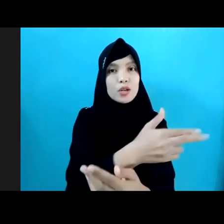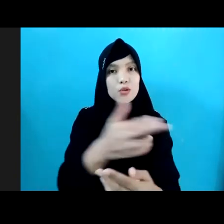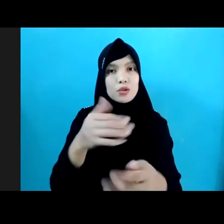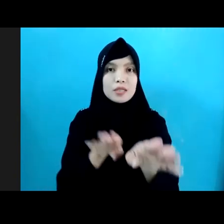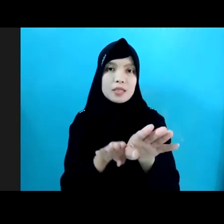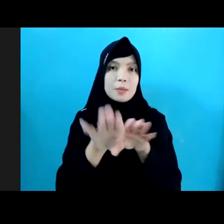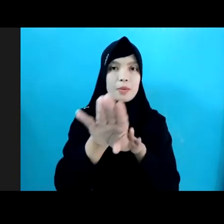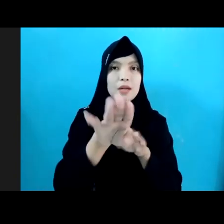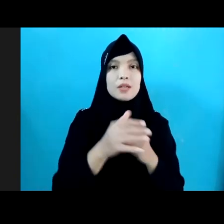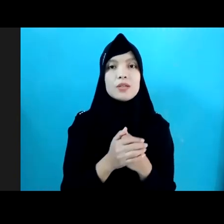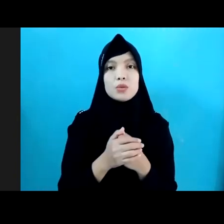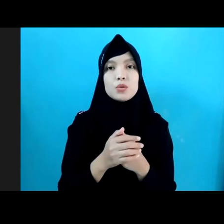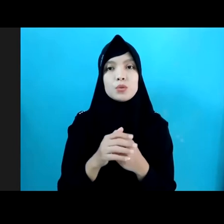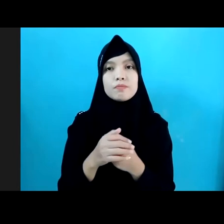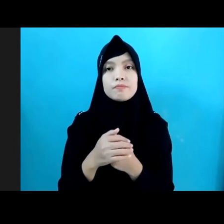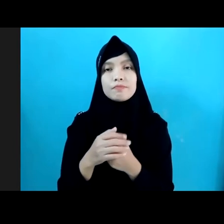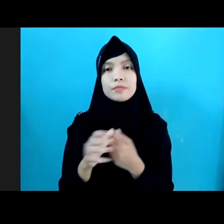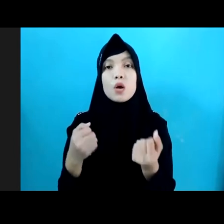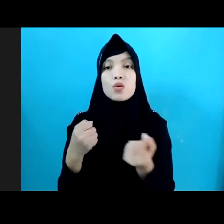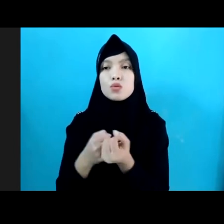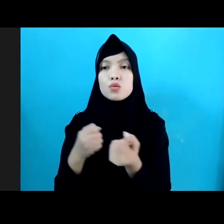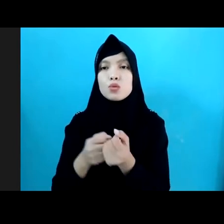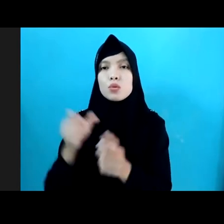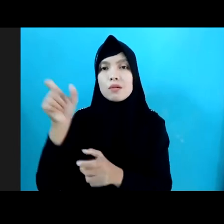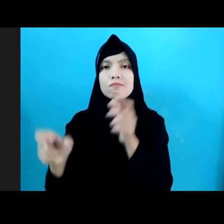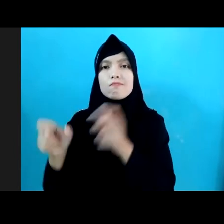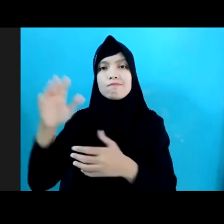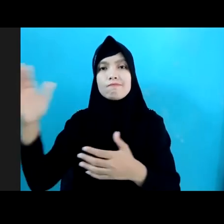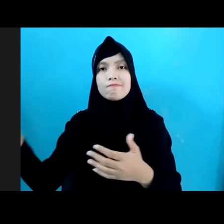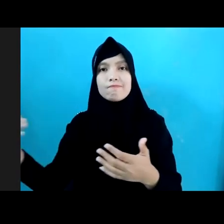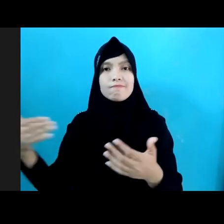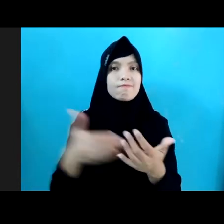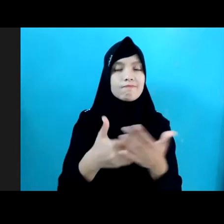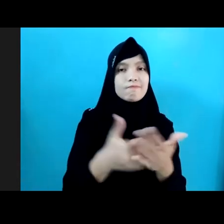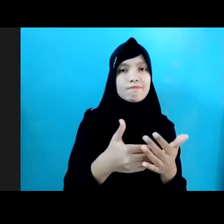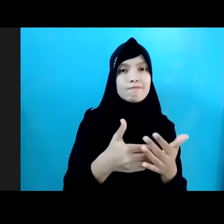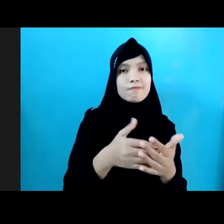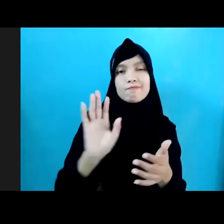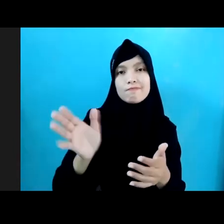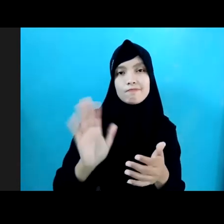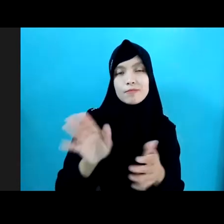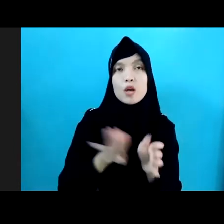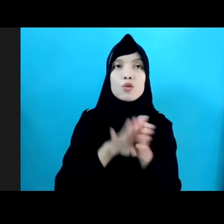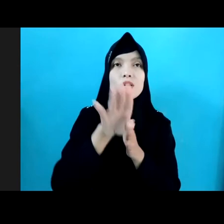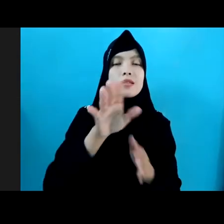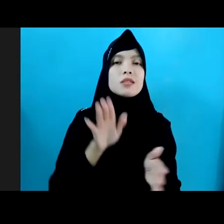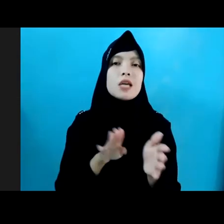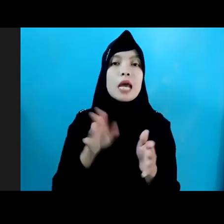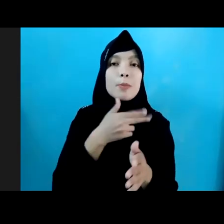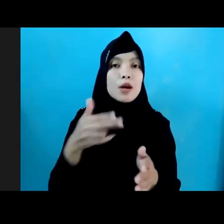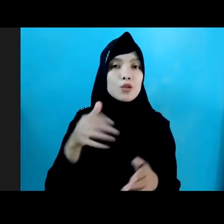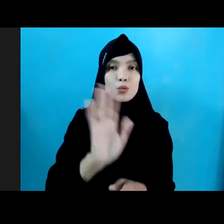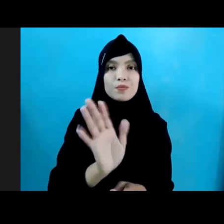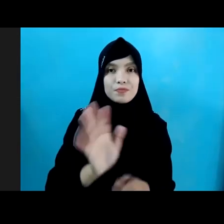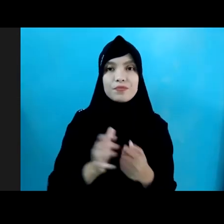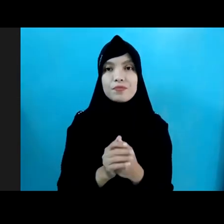Tanpa dukungan multi pihak, kemajuan Indonesia tidak akan pernah tercapai Dengan